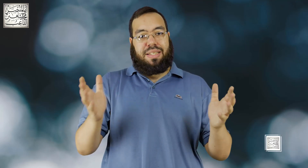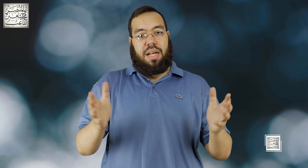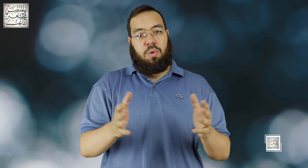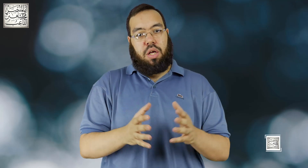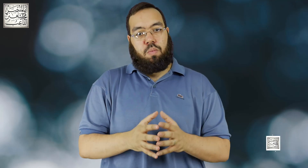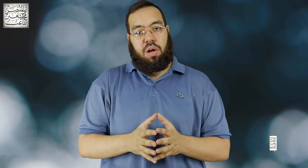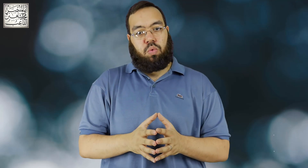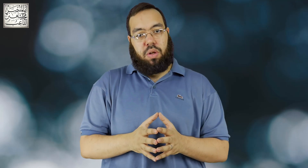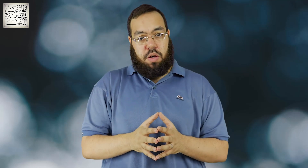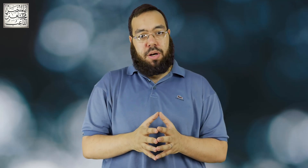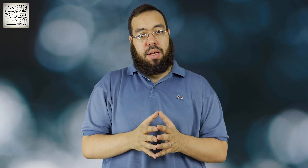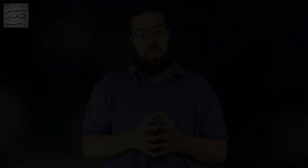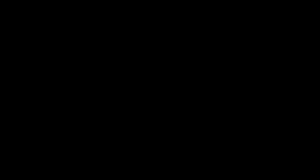السلام عليكم ورحمة الله وبركاته